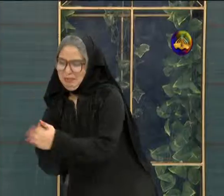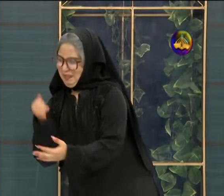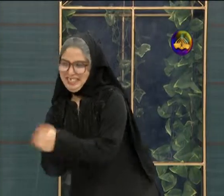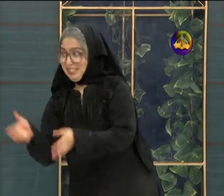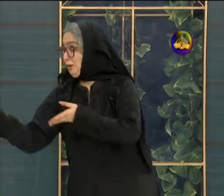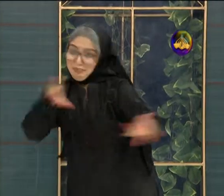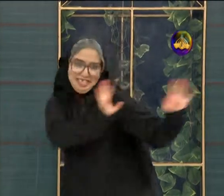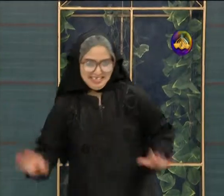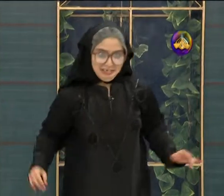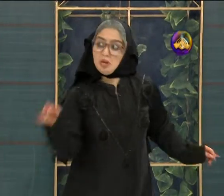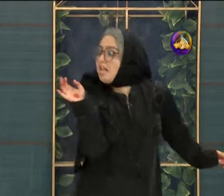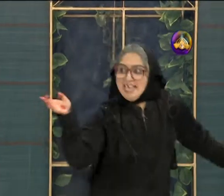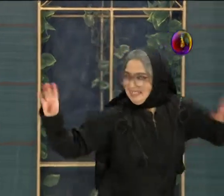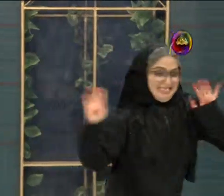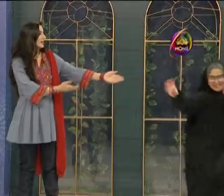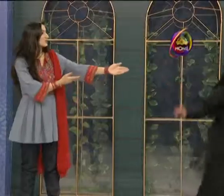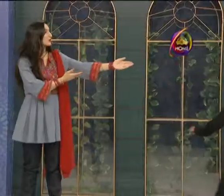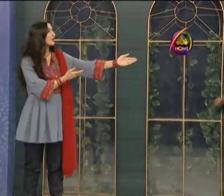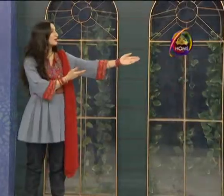پٹ رہی ہے شہرچ میں دیکھ کے آتی ہوںتے ہیں اندرے سونے دو